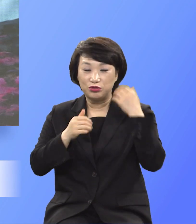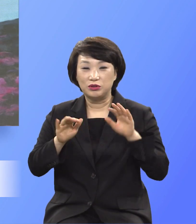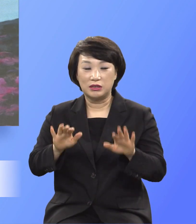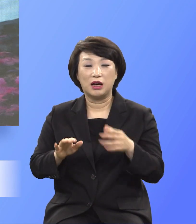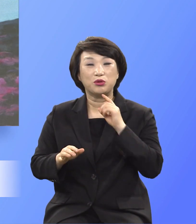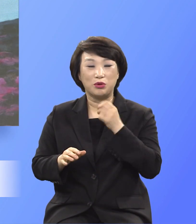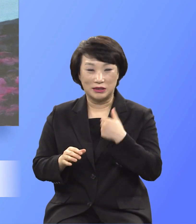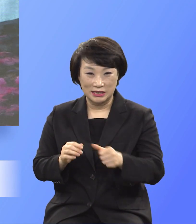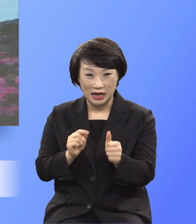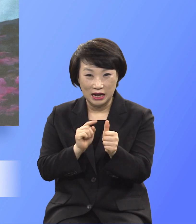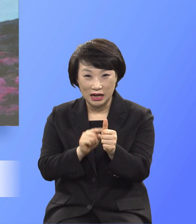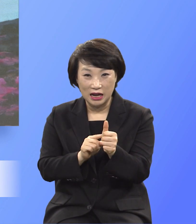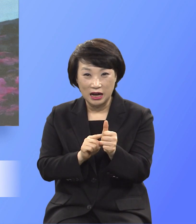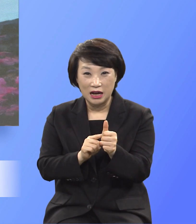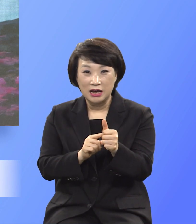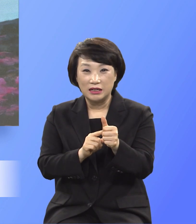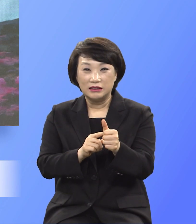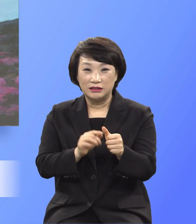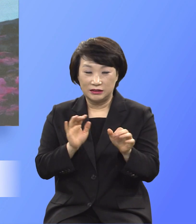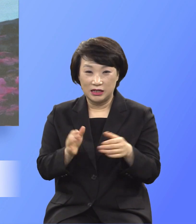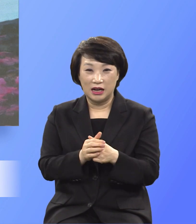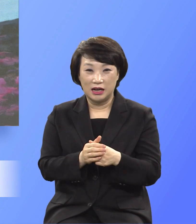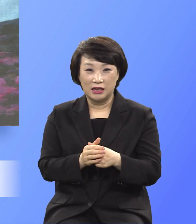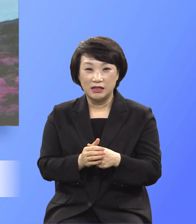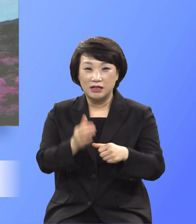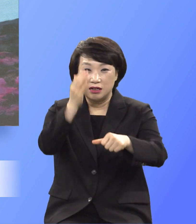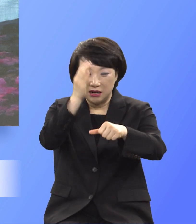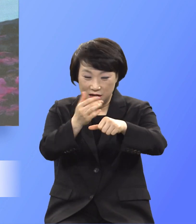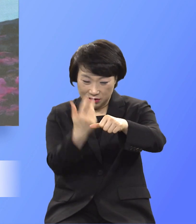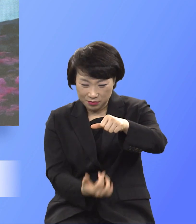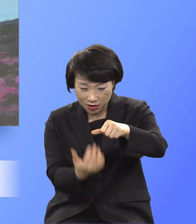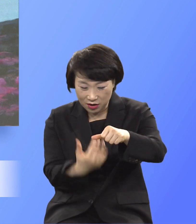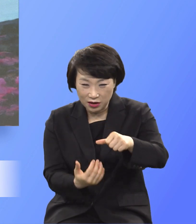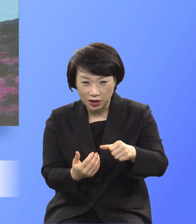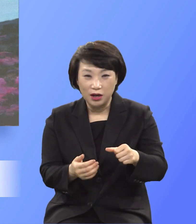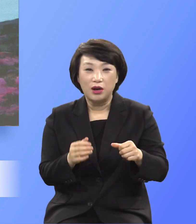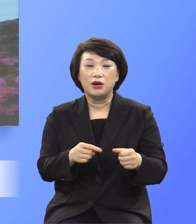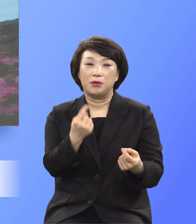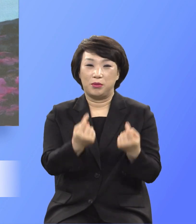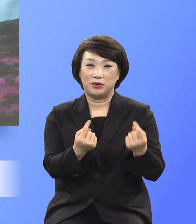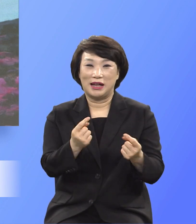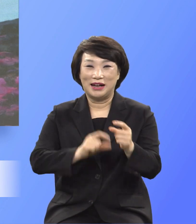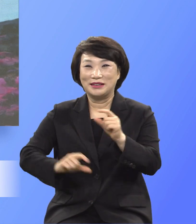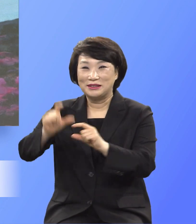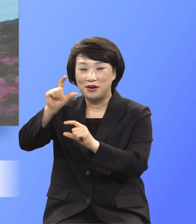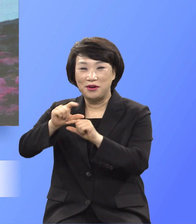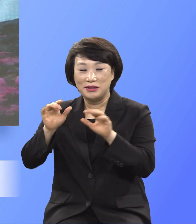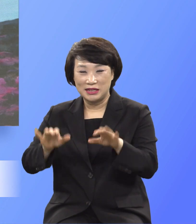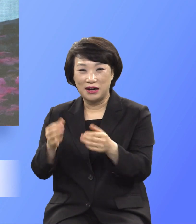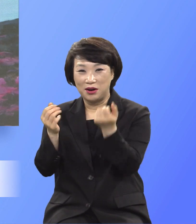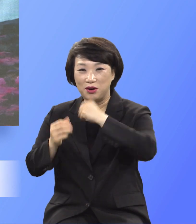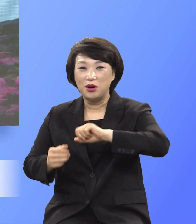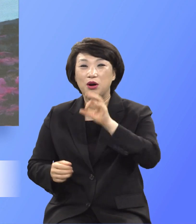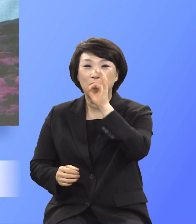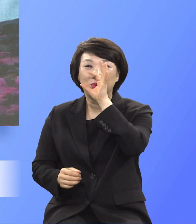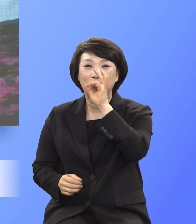번제물로 죽이는 것보다 다시는 초월할 수 없고 고역할 수 없는